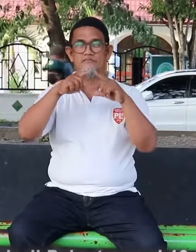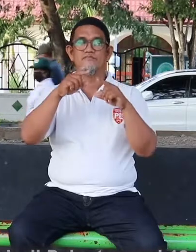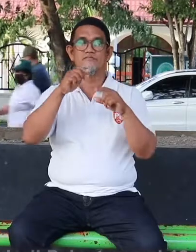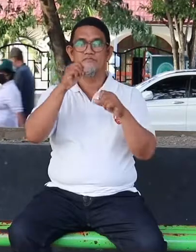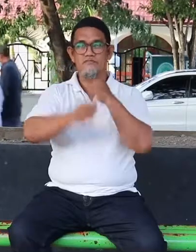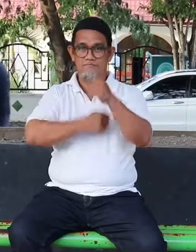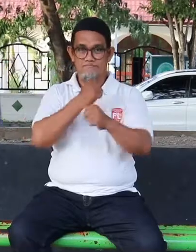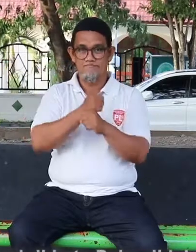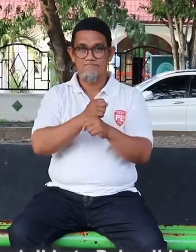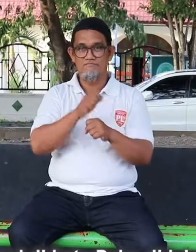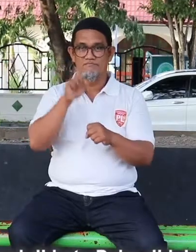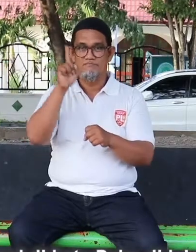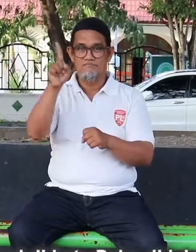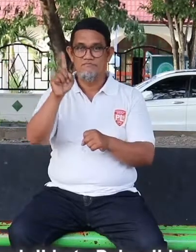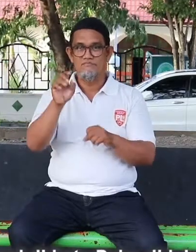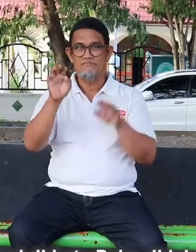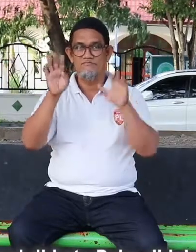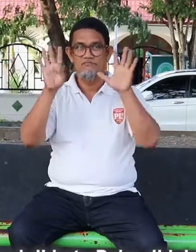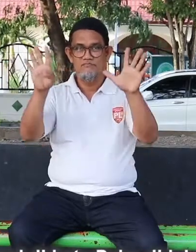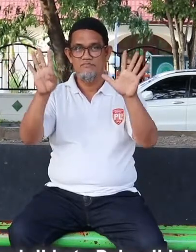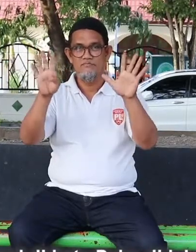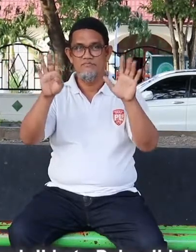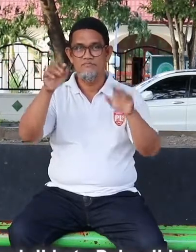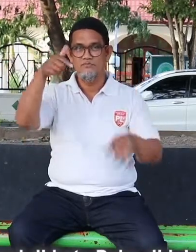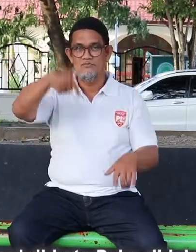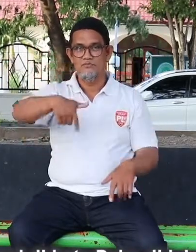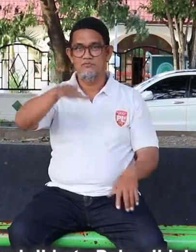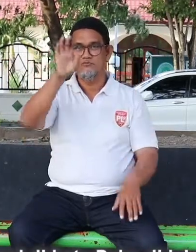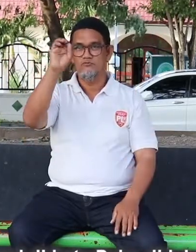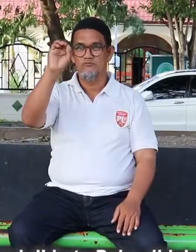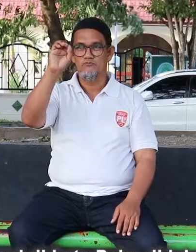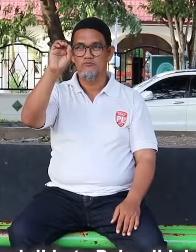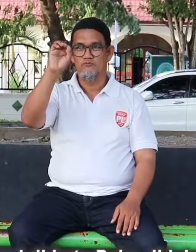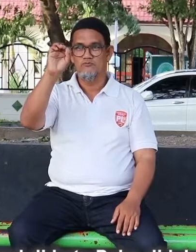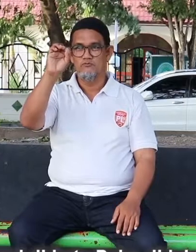Saya tinggal di Kota Palu, di Jalan Katamso.